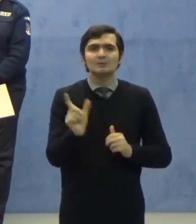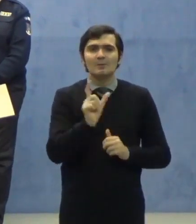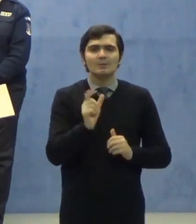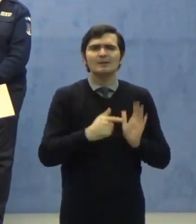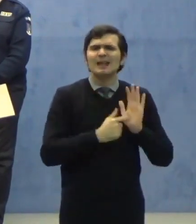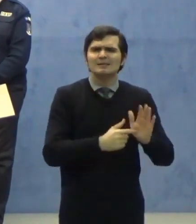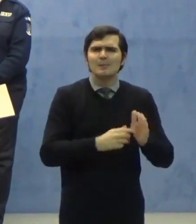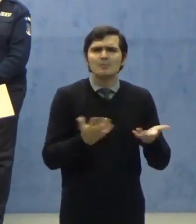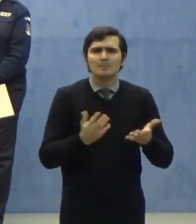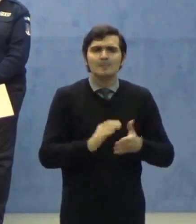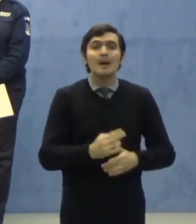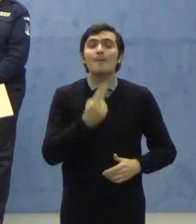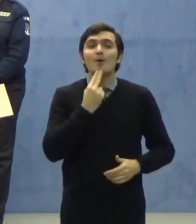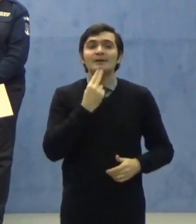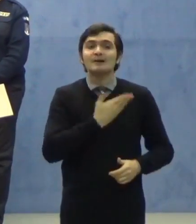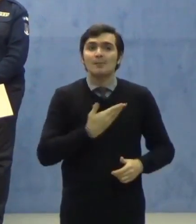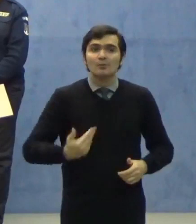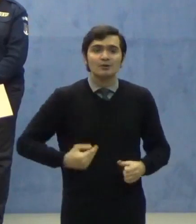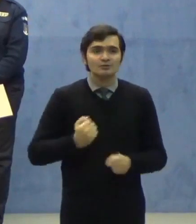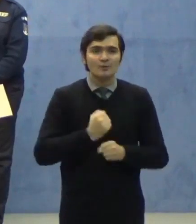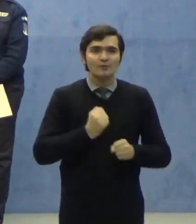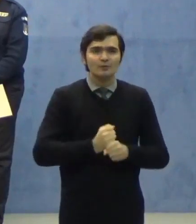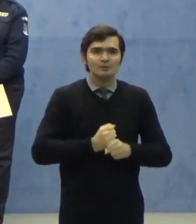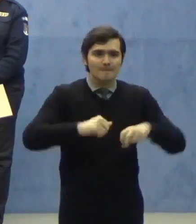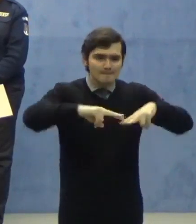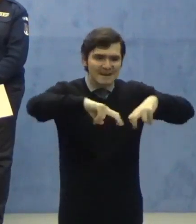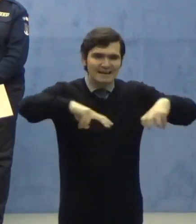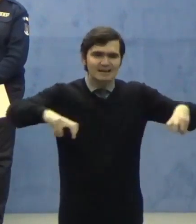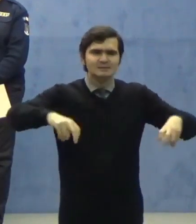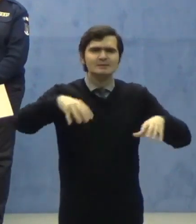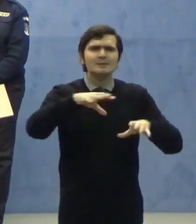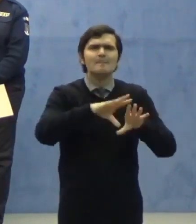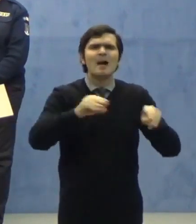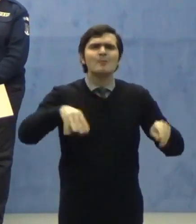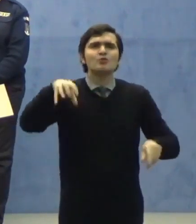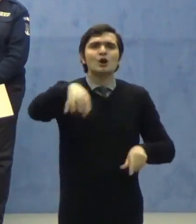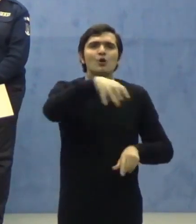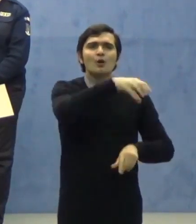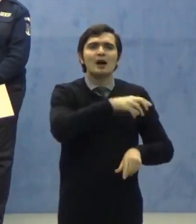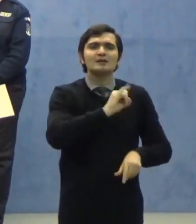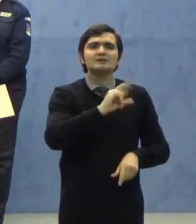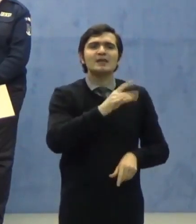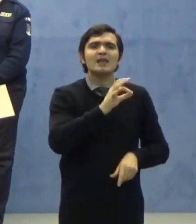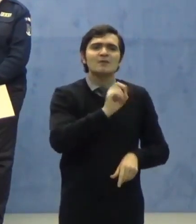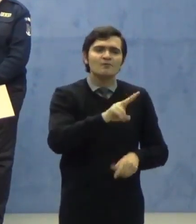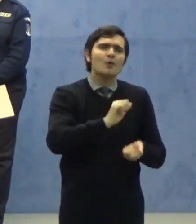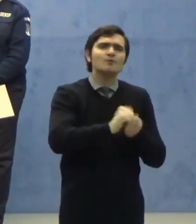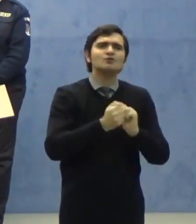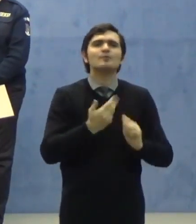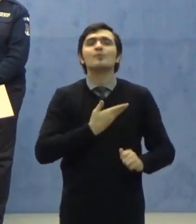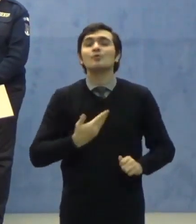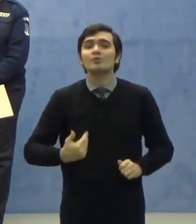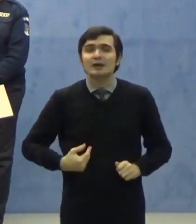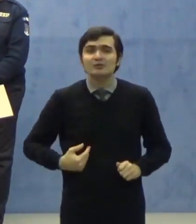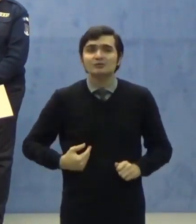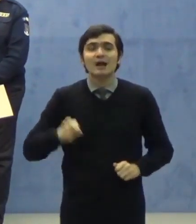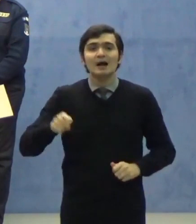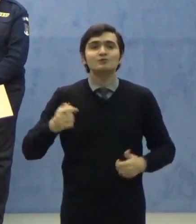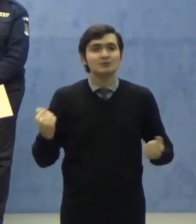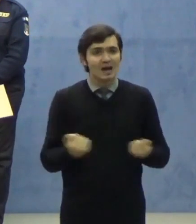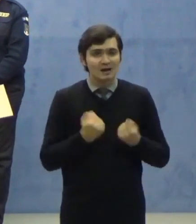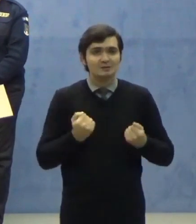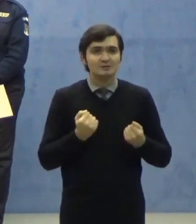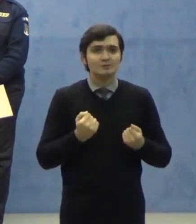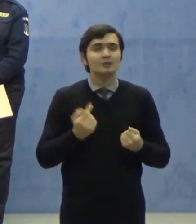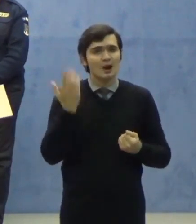Poliția Capitalei a efectuat percheziții la mai multe locații din județul Ilfov și din municipiul București, acțiuni făcute